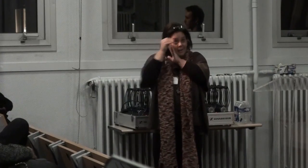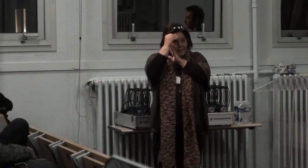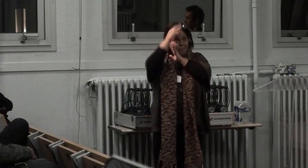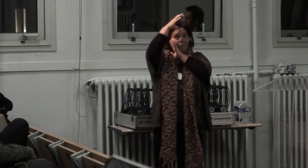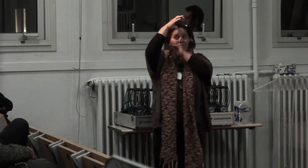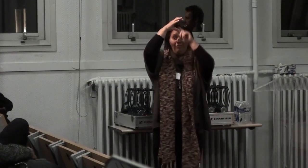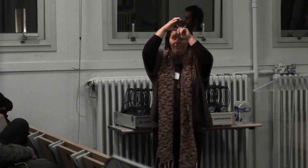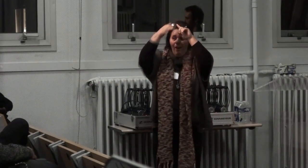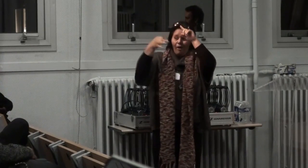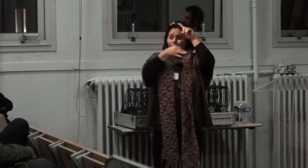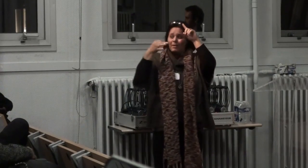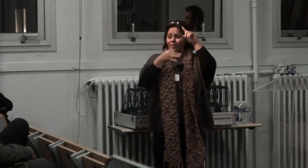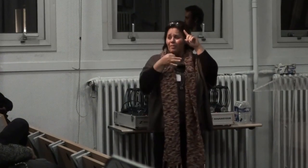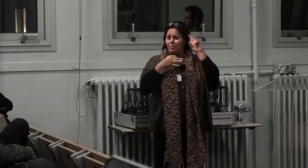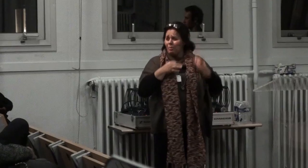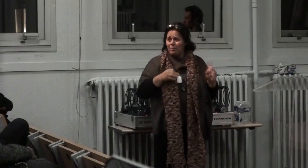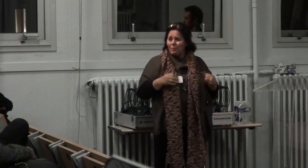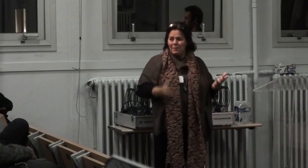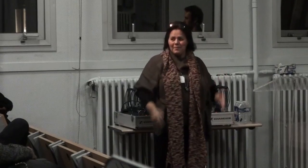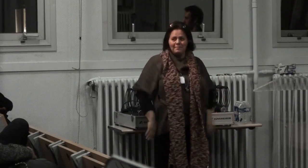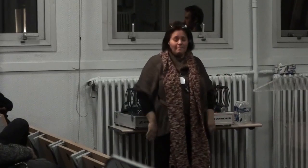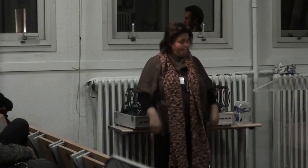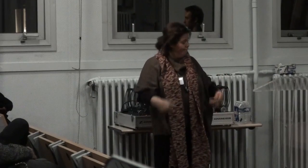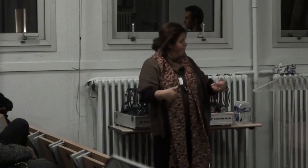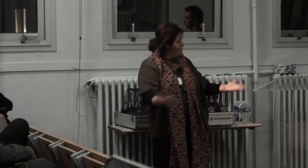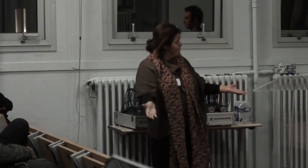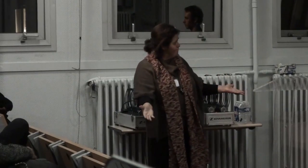savoir l'obétition enfin non c'est pas ça voilà